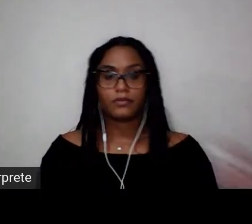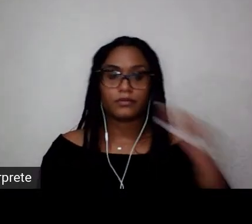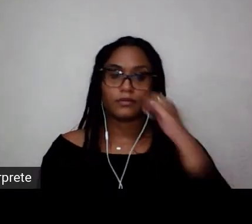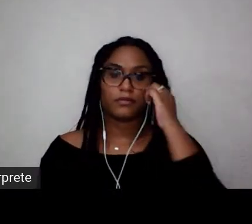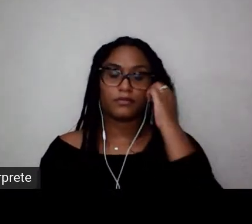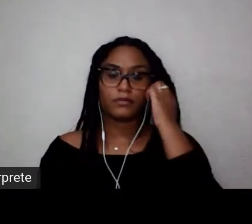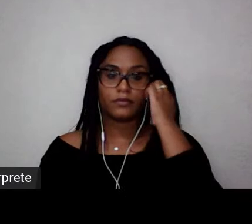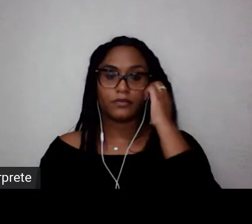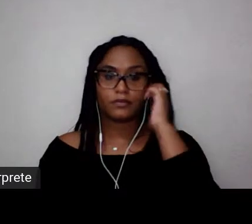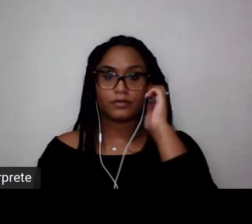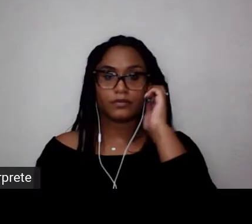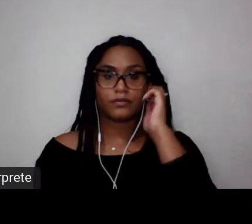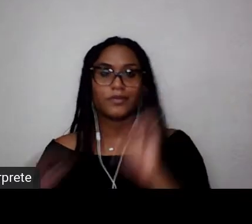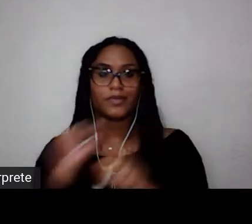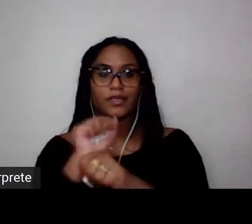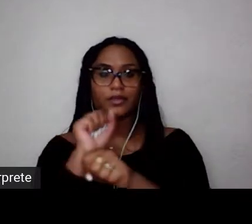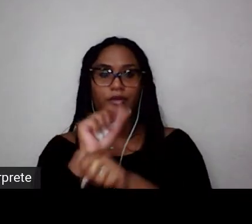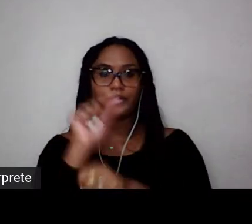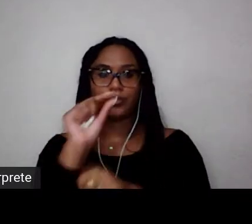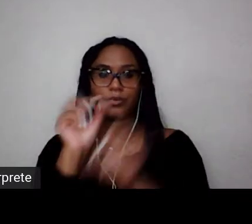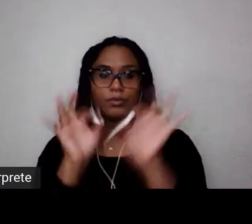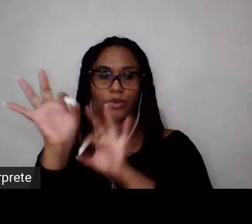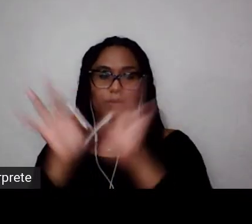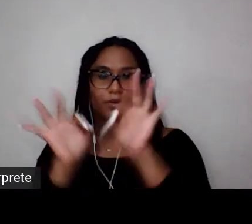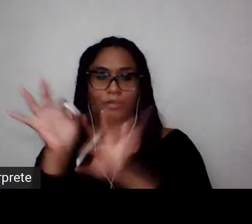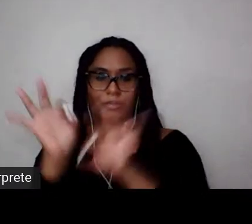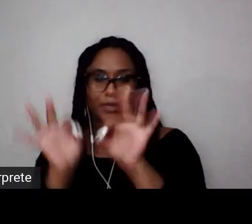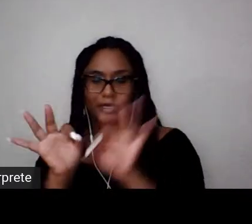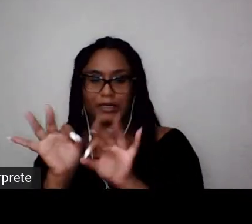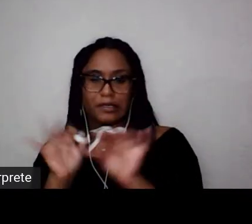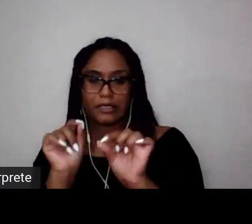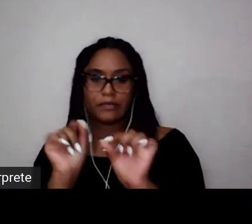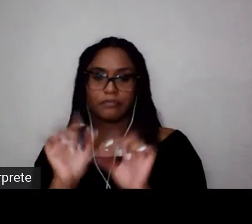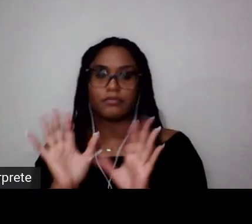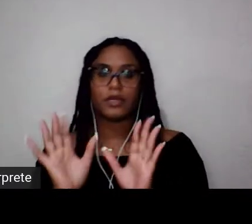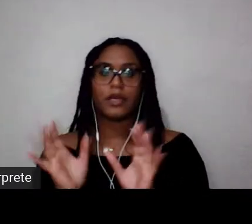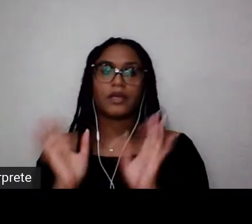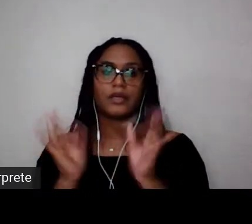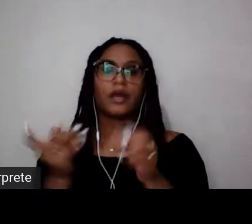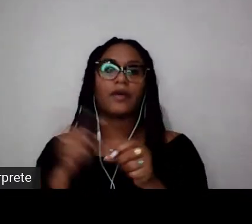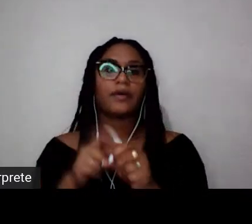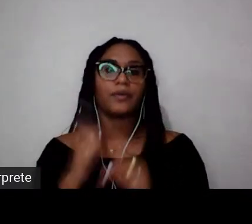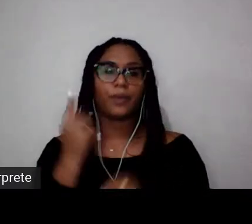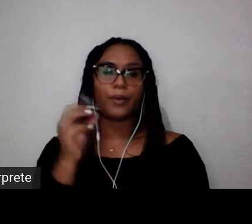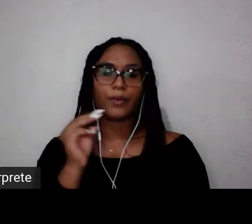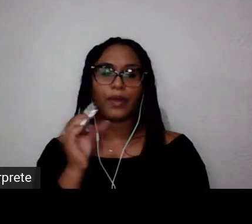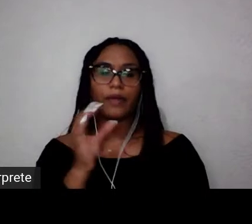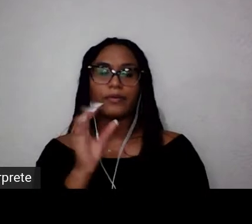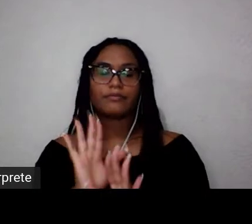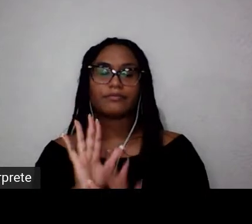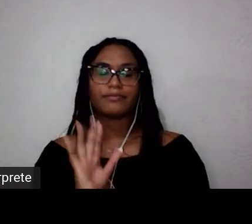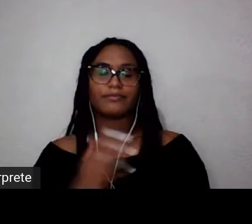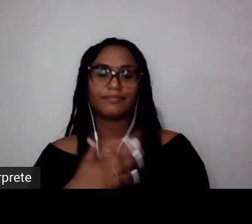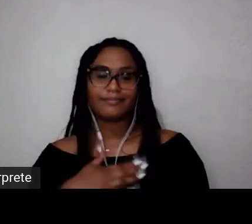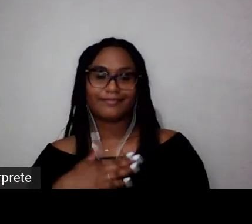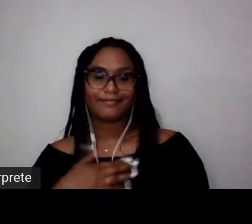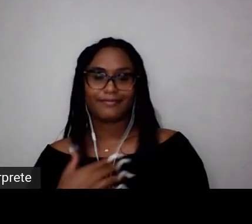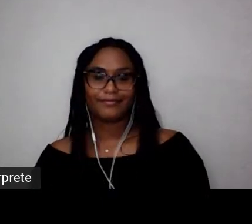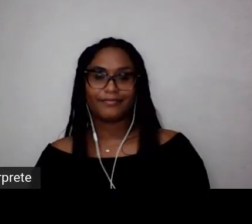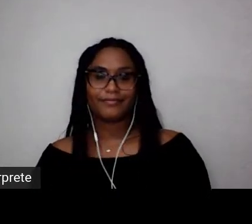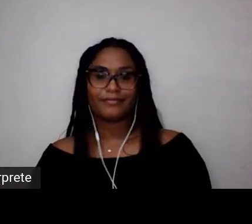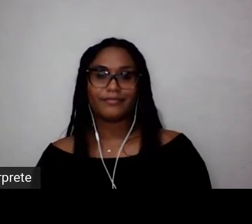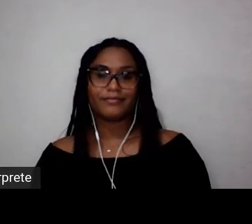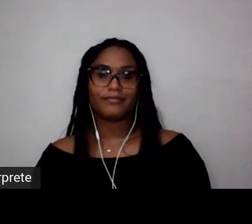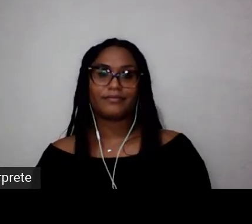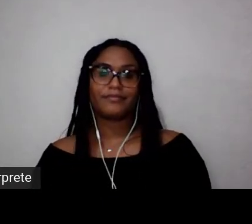Vamos aguardar, deve ter algum problema técnico, um minutinho, que o vídeo da Mariane já deve